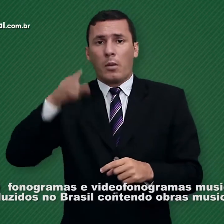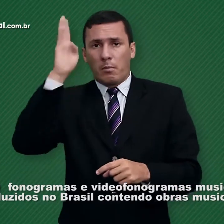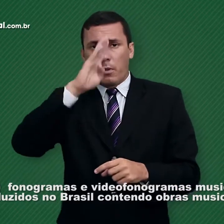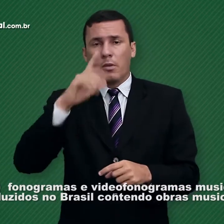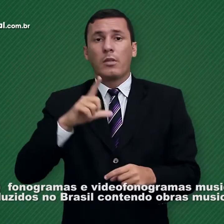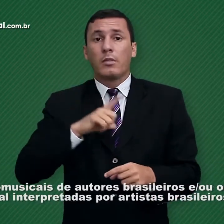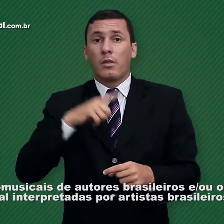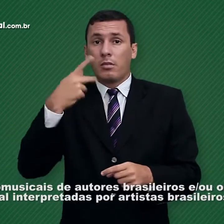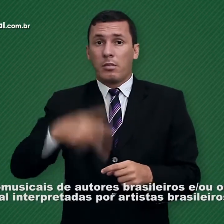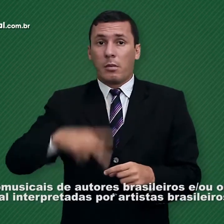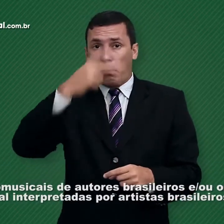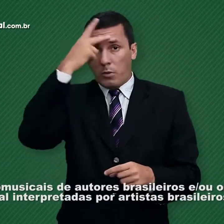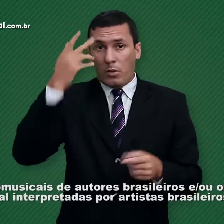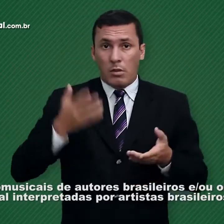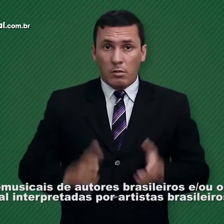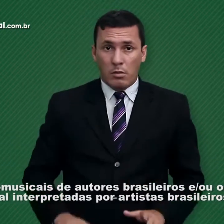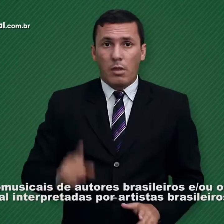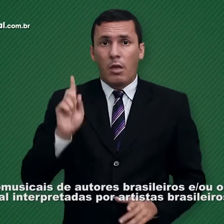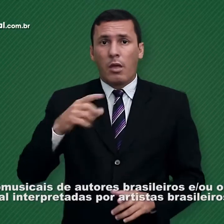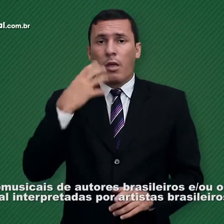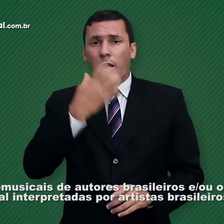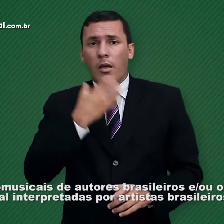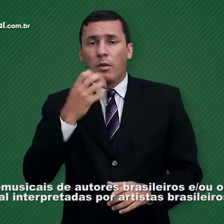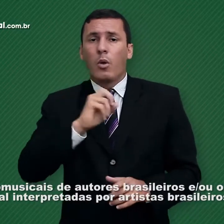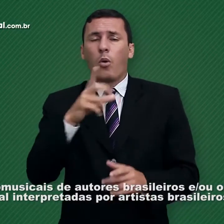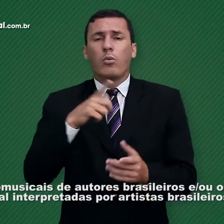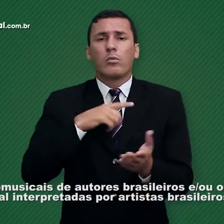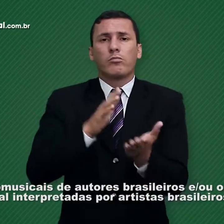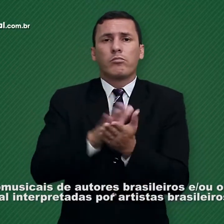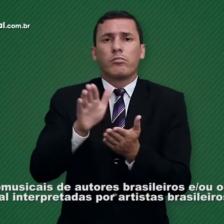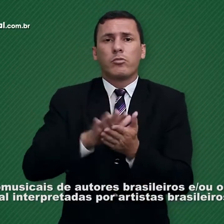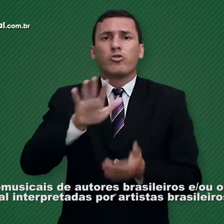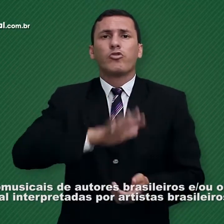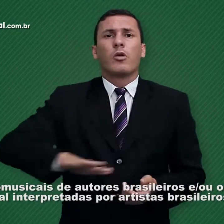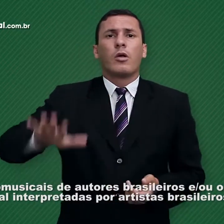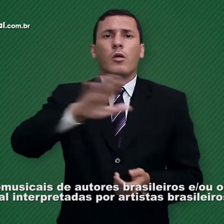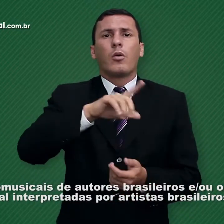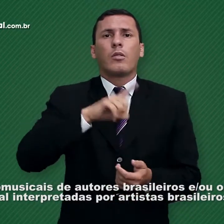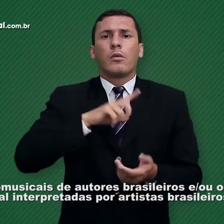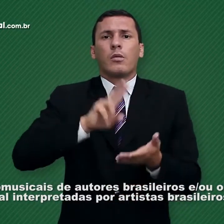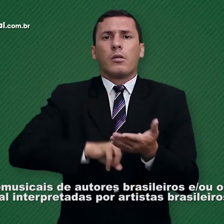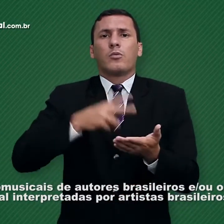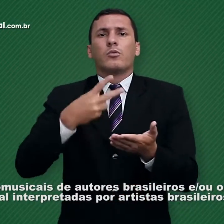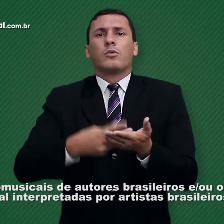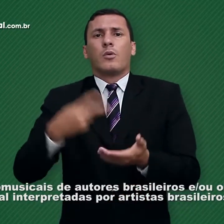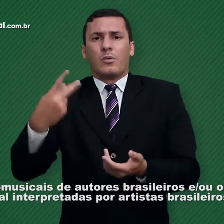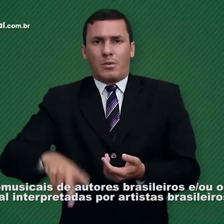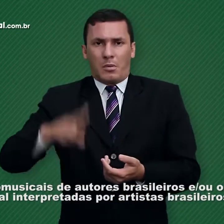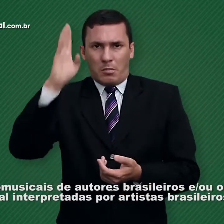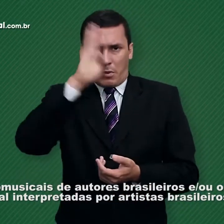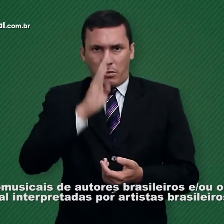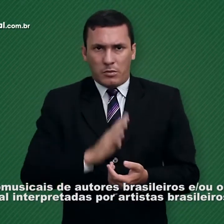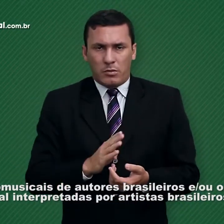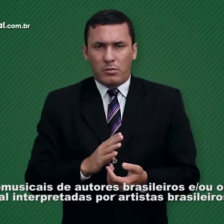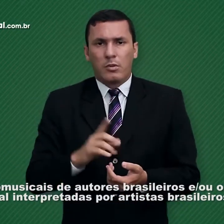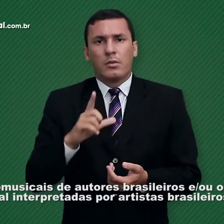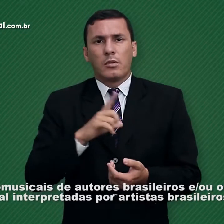musicais ou literomusicais de autores brasileiros e ou obras em geral interpretadas por